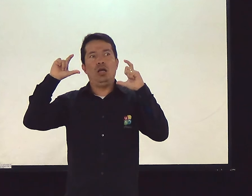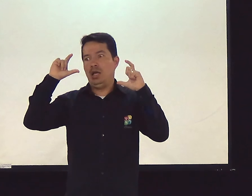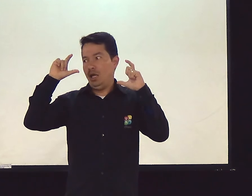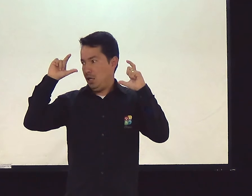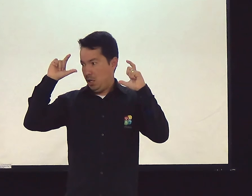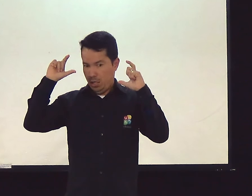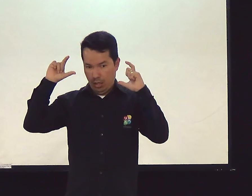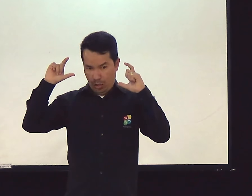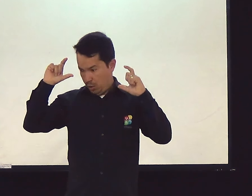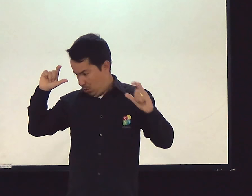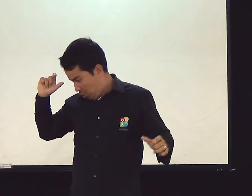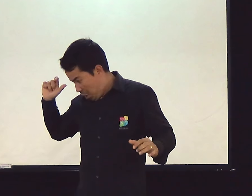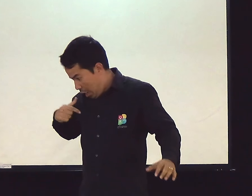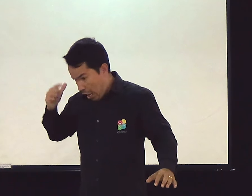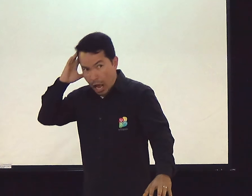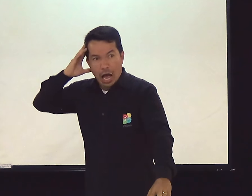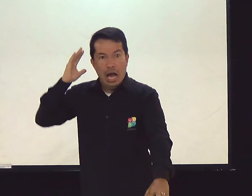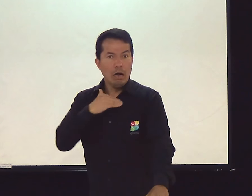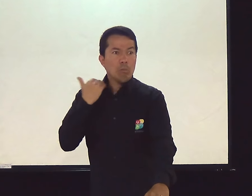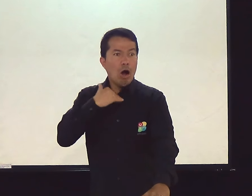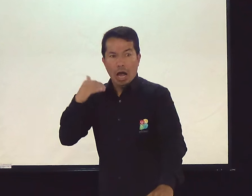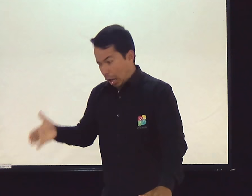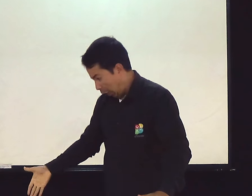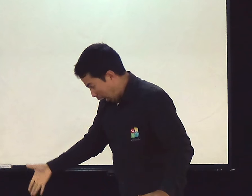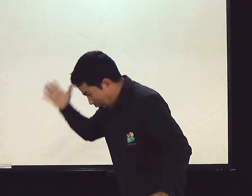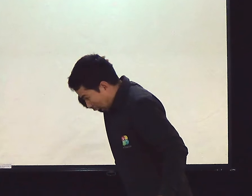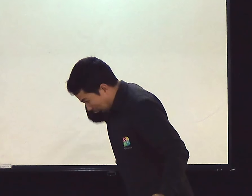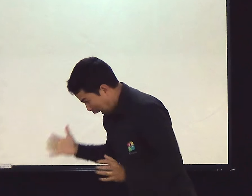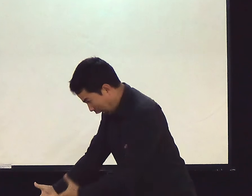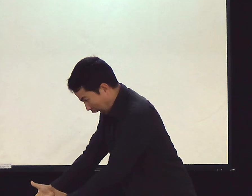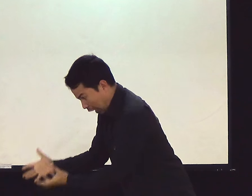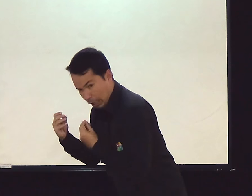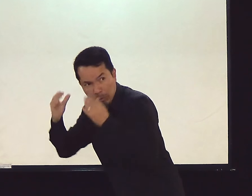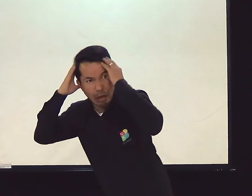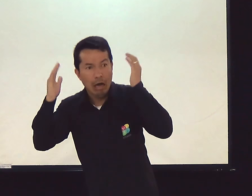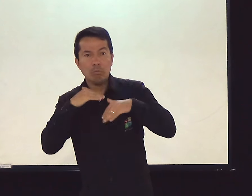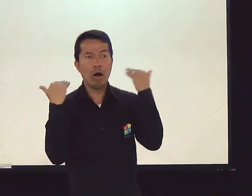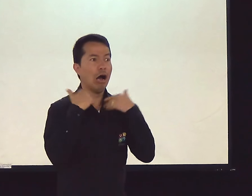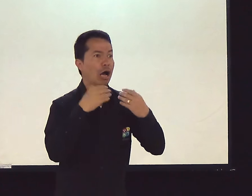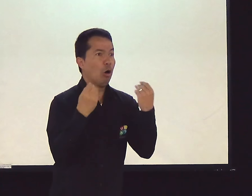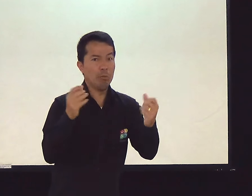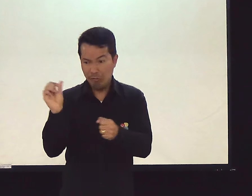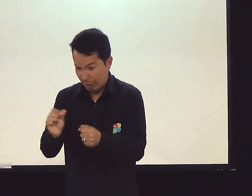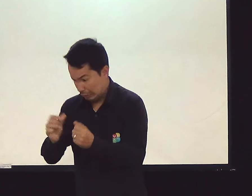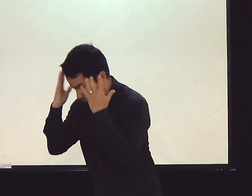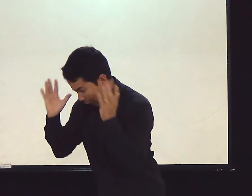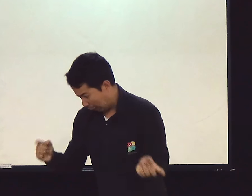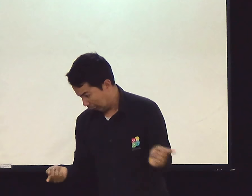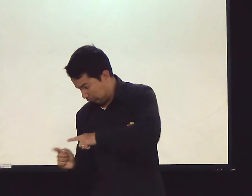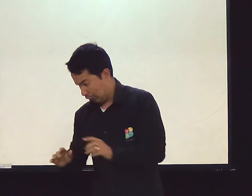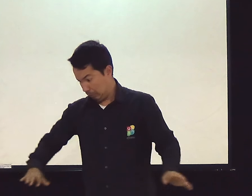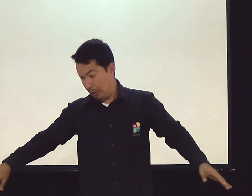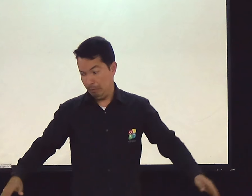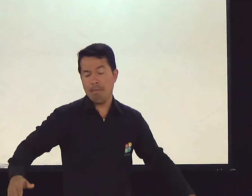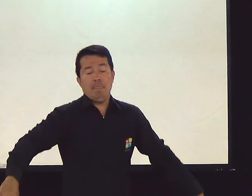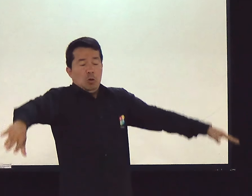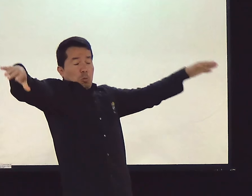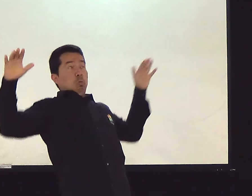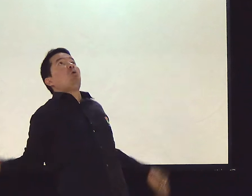Quando você abrir os olhos, você vai saber que você morreu. Porque você vai sair do seu corpo. Aí, meu Deus, eu morri. E agora? Não, deixa eu deitar